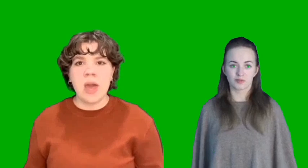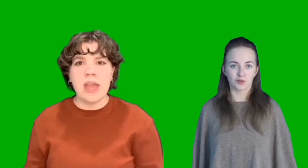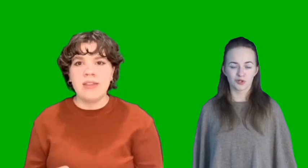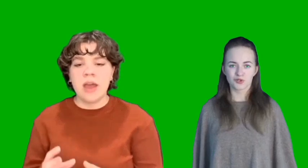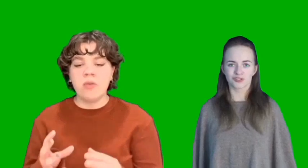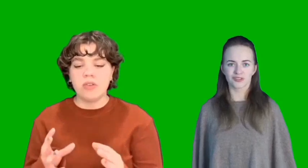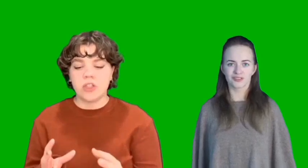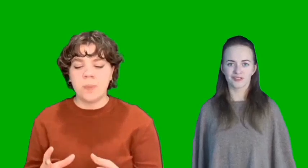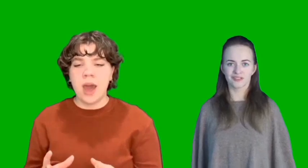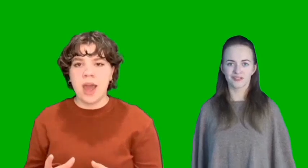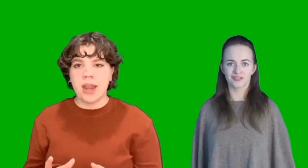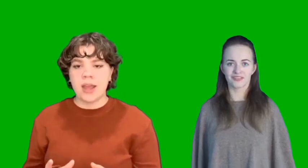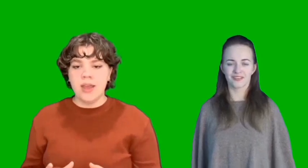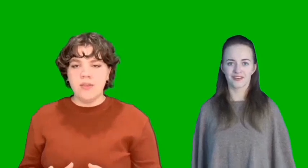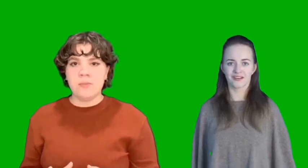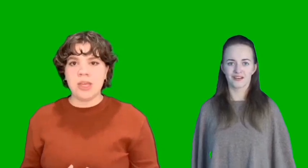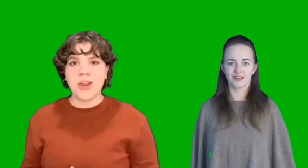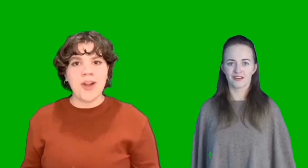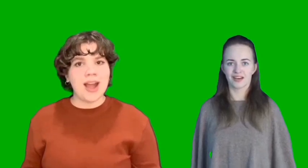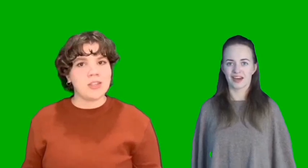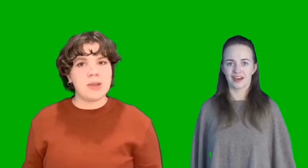ты смеешься. веселья. Продолжение следует...